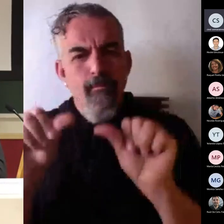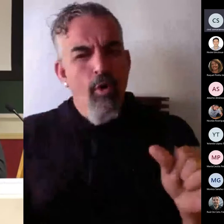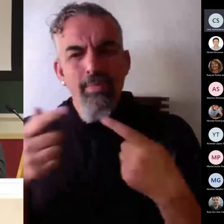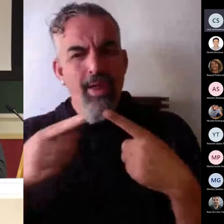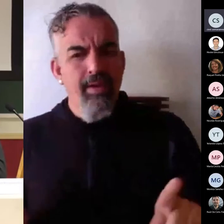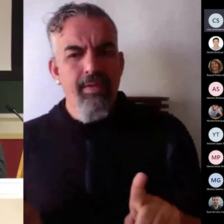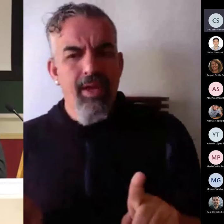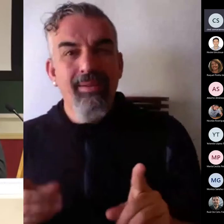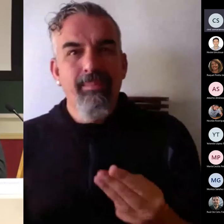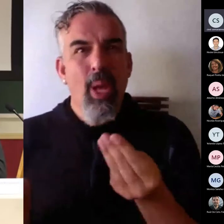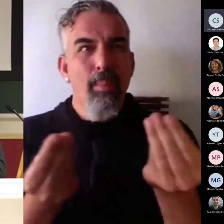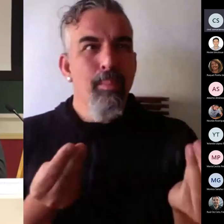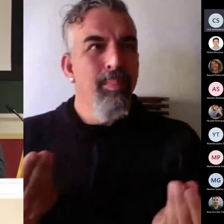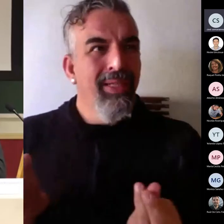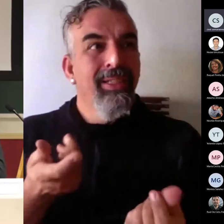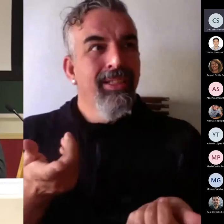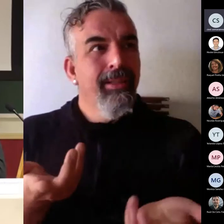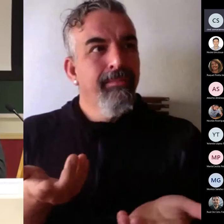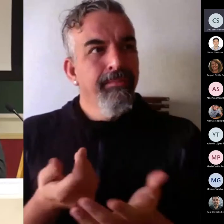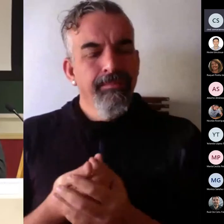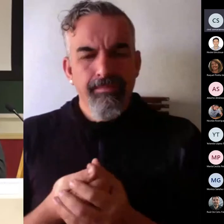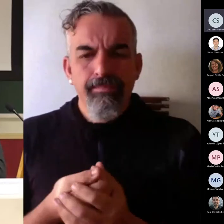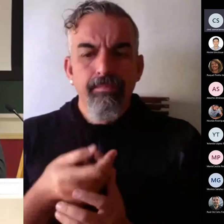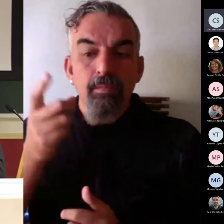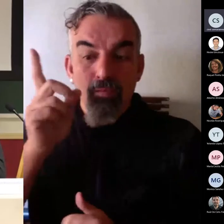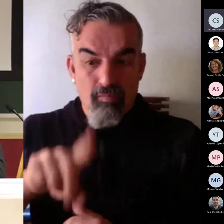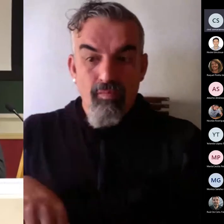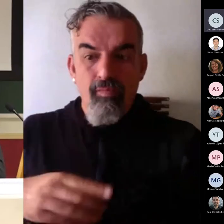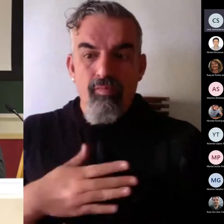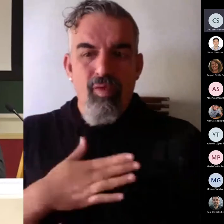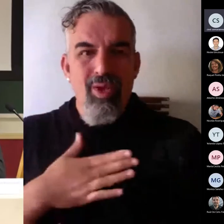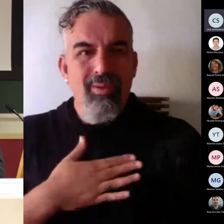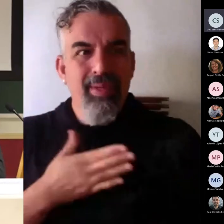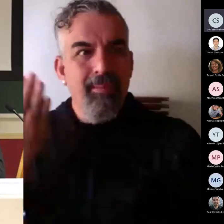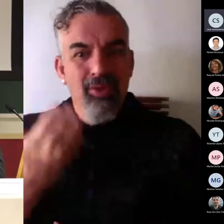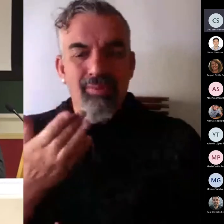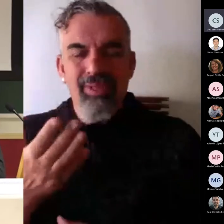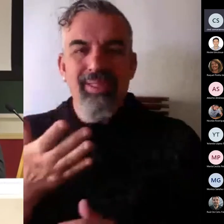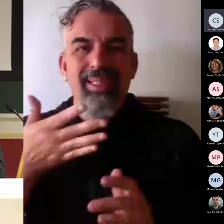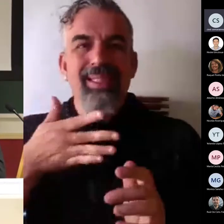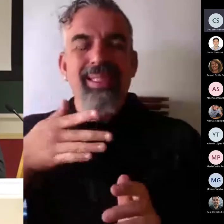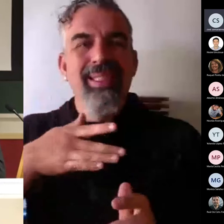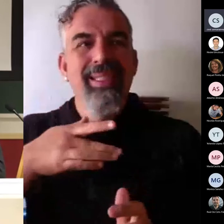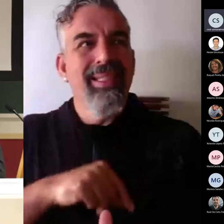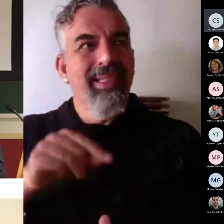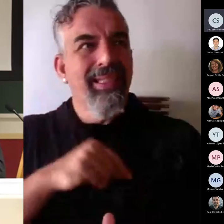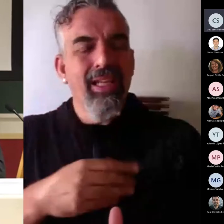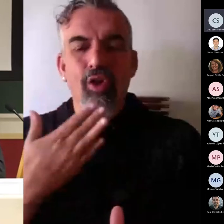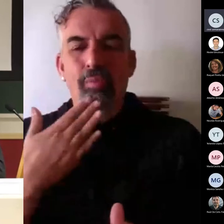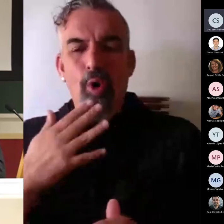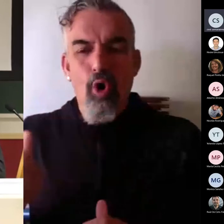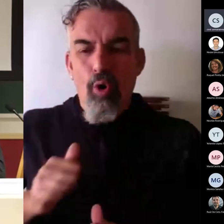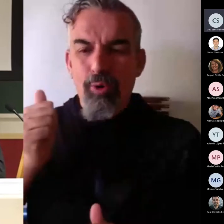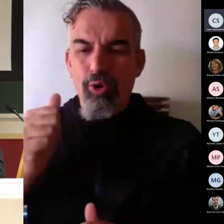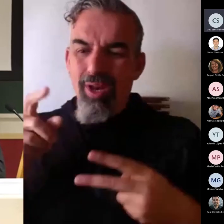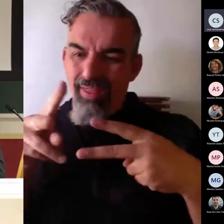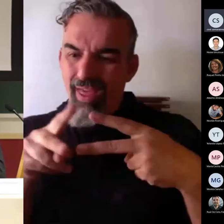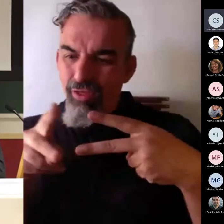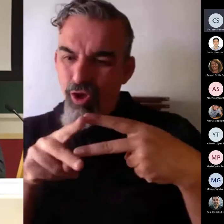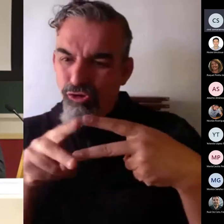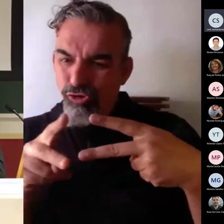También creo que es importante… Bueno, decía que había dos oportunidades, dos periodos de crisis,